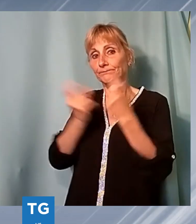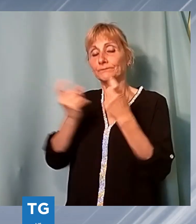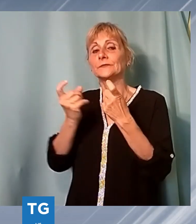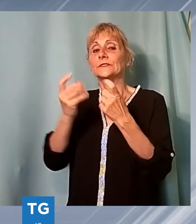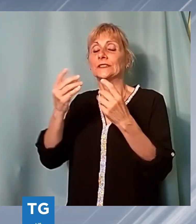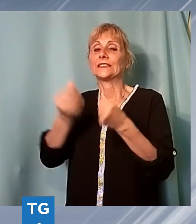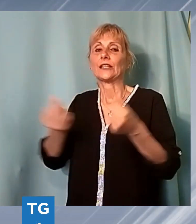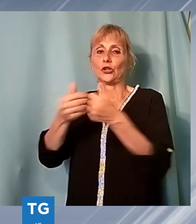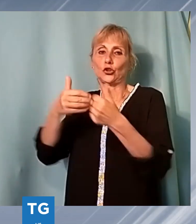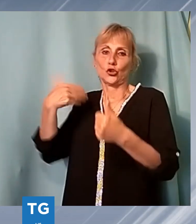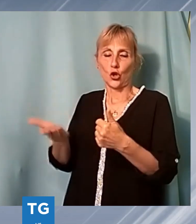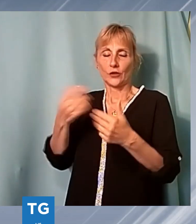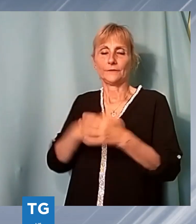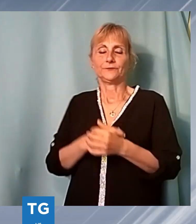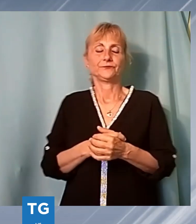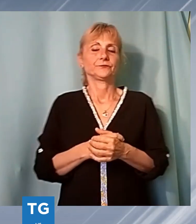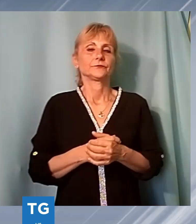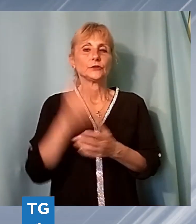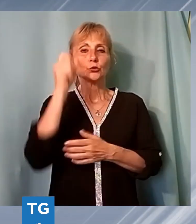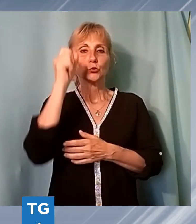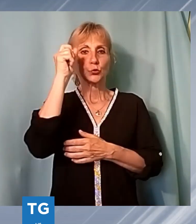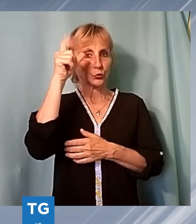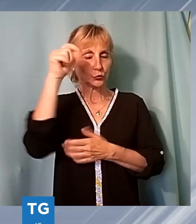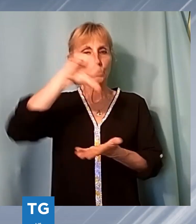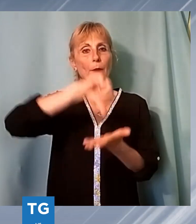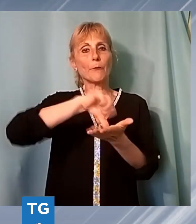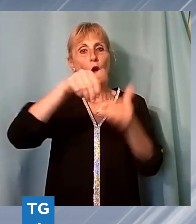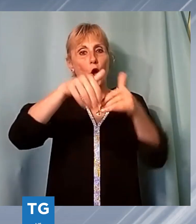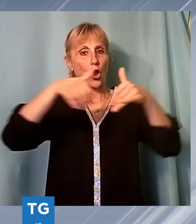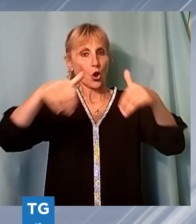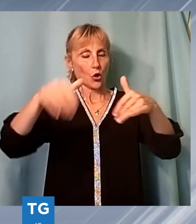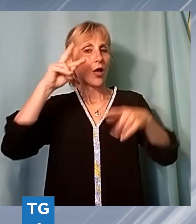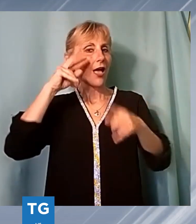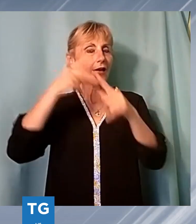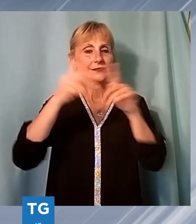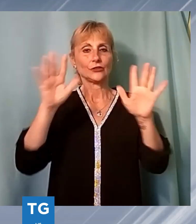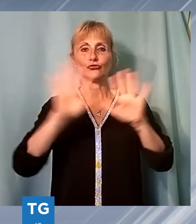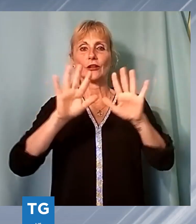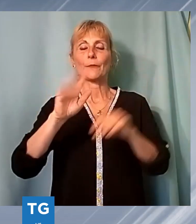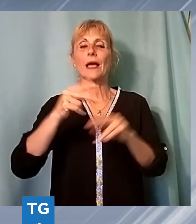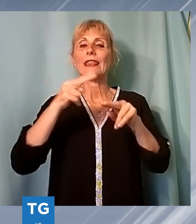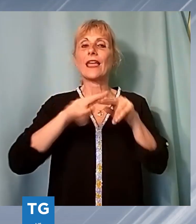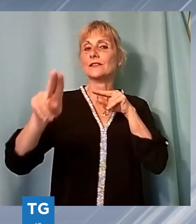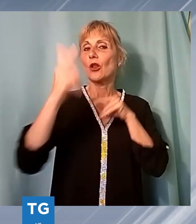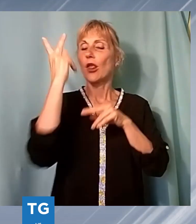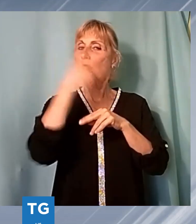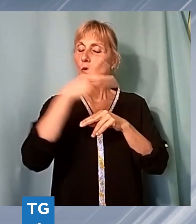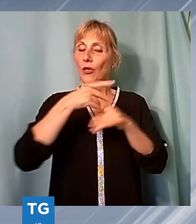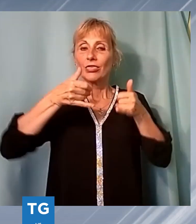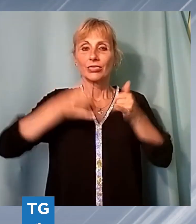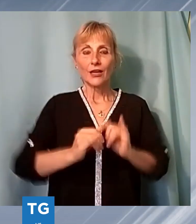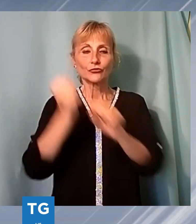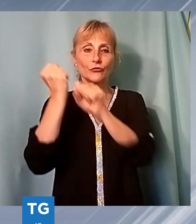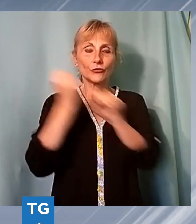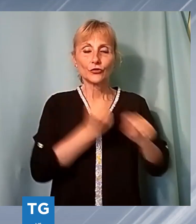La cultura è un polo espositivo all'ex cinema nazionale di Lucca, nasce la Fondazione Centro delle